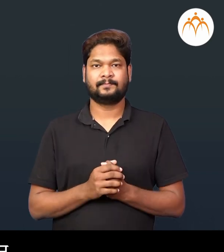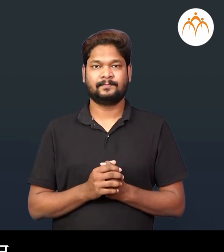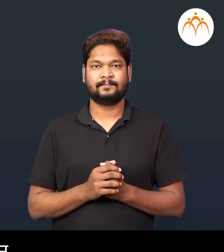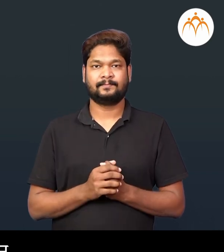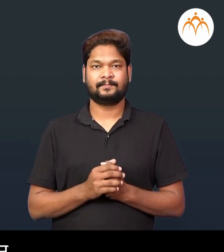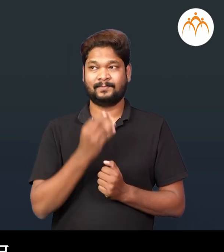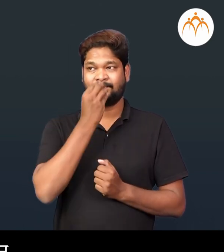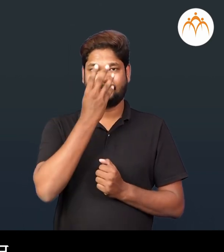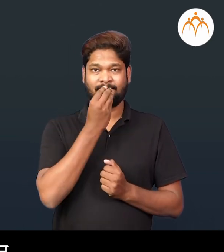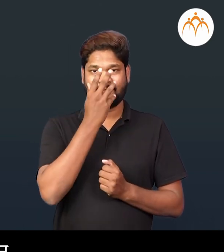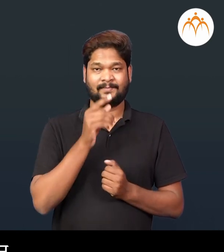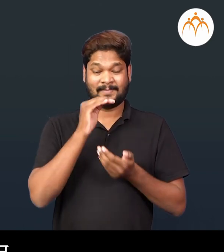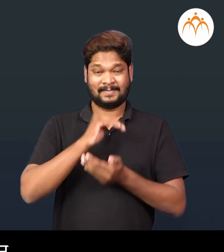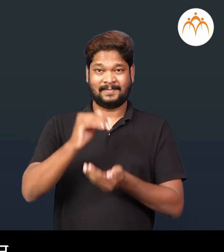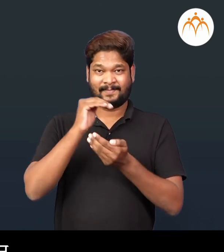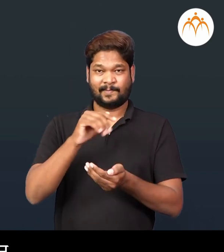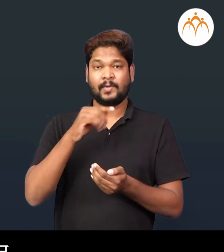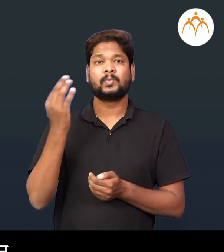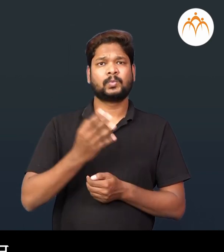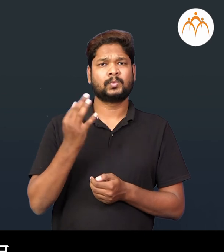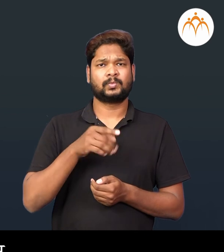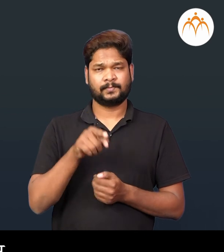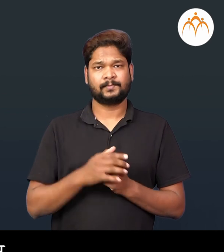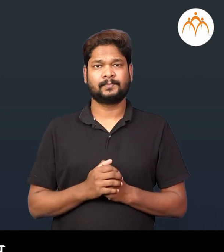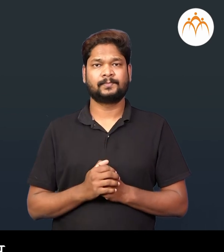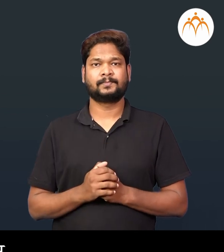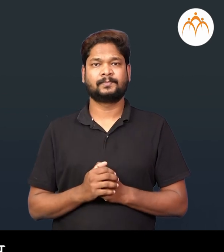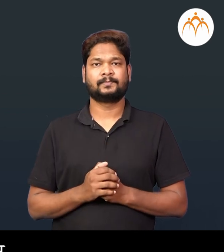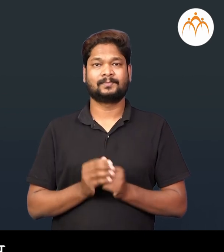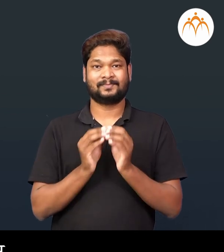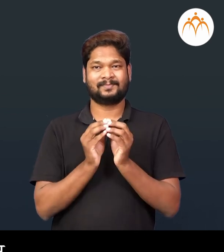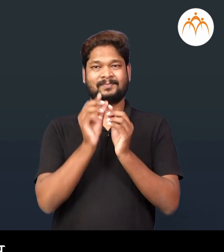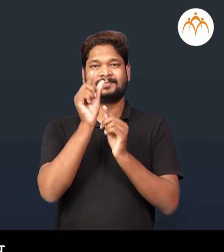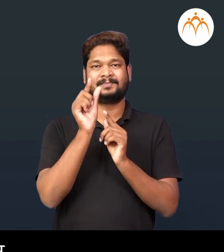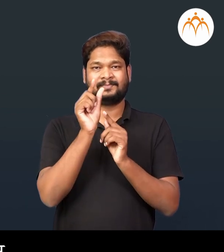प्रजनन, फुगीर,